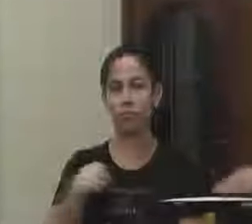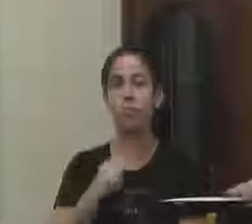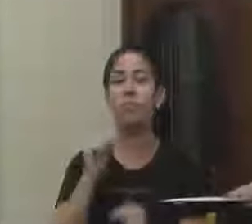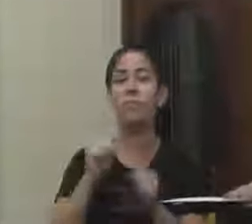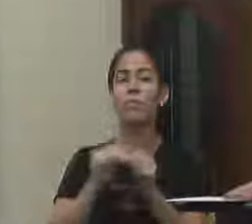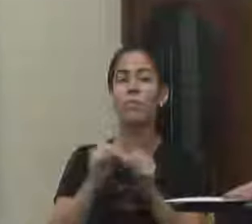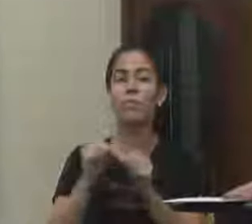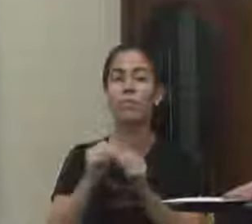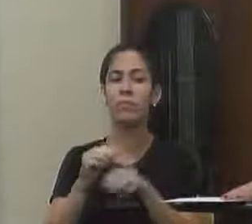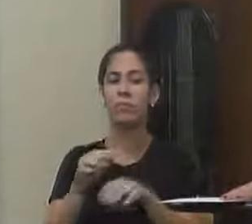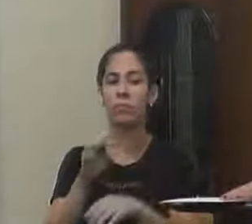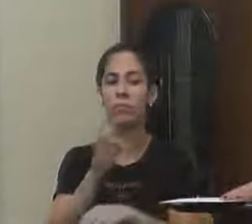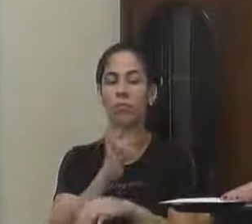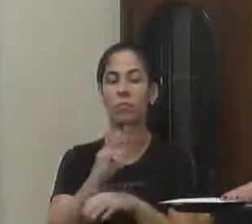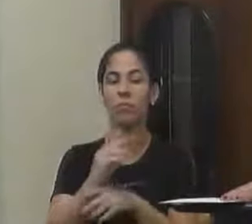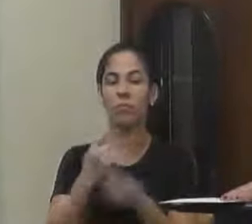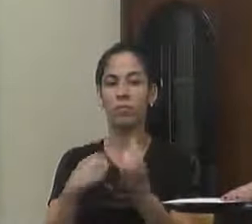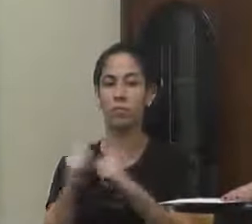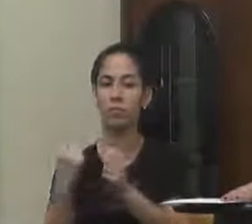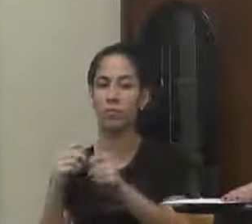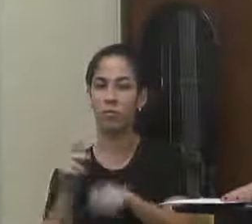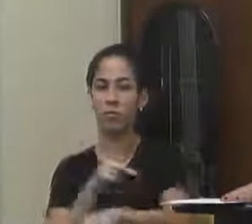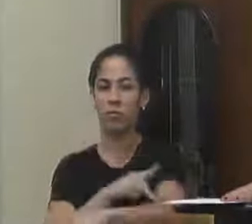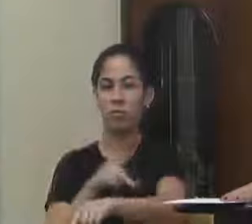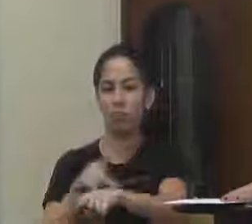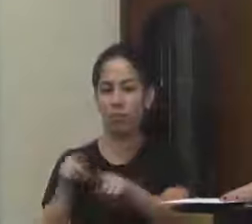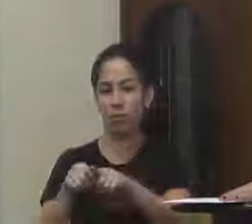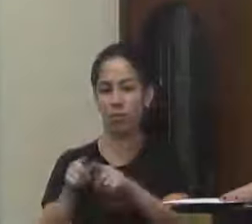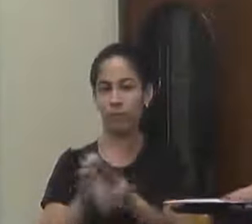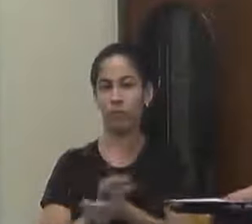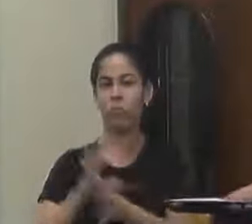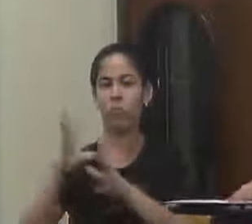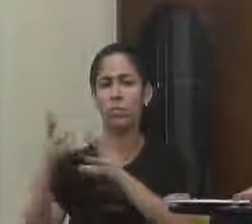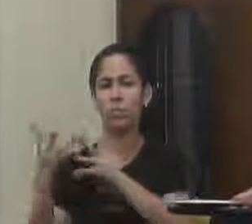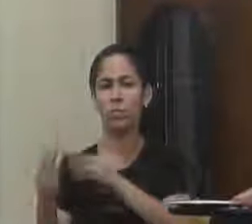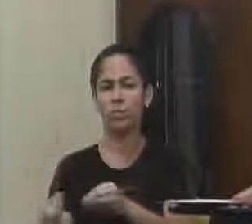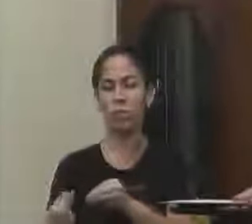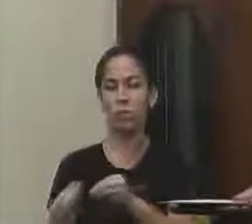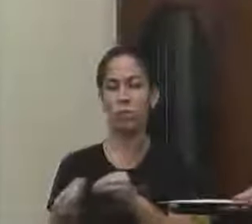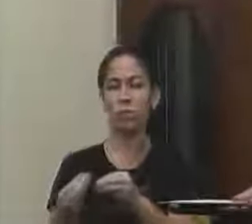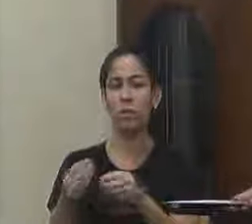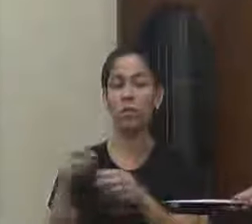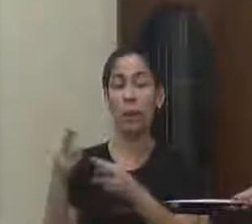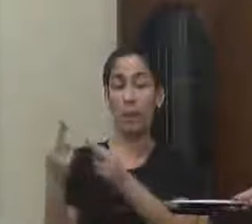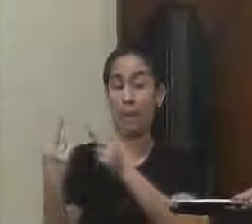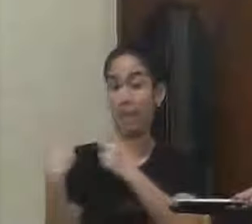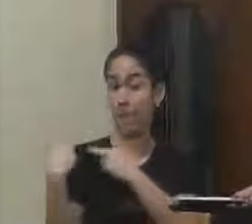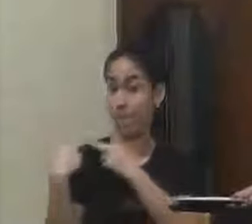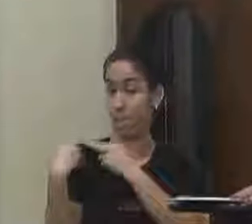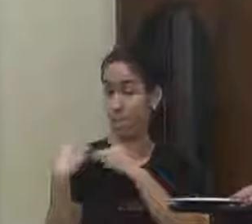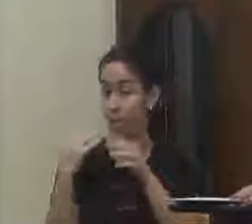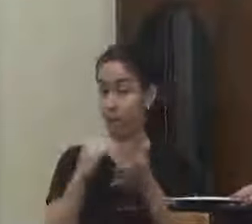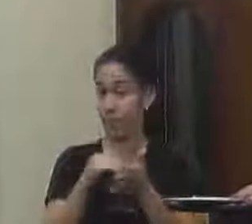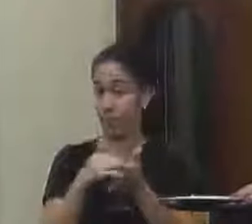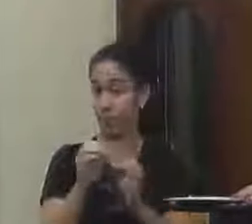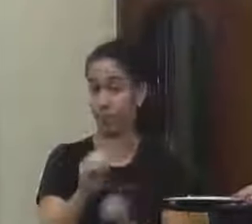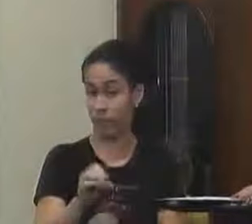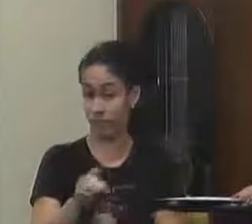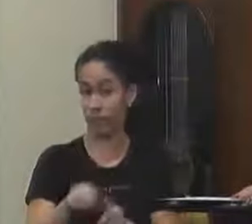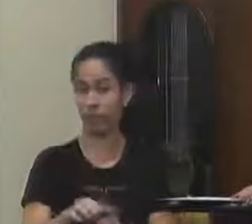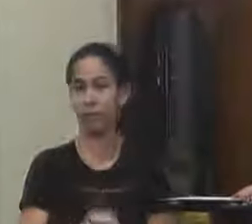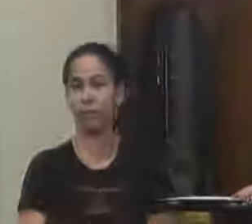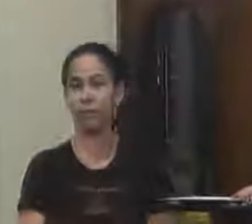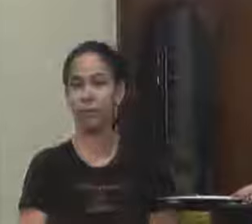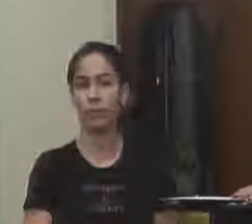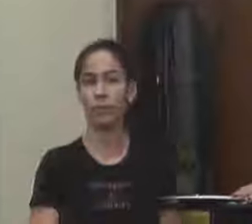ações técnico-administrativo-pedagógicas. Tudo aquilo que é de competência da Secretaria de Educação.